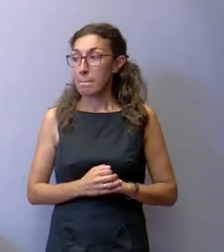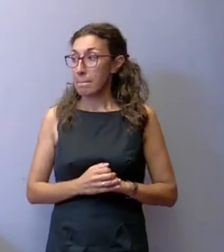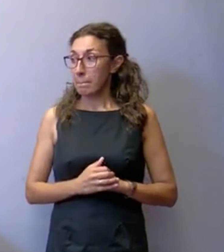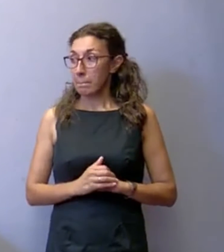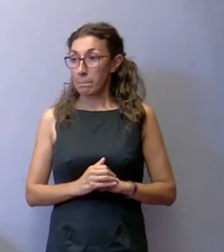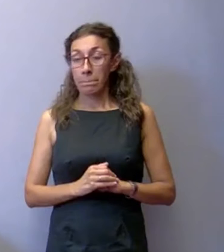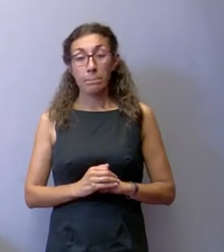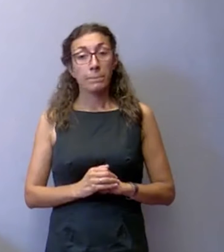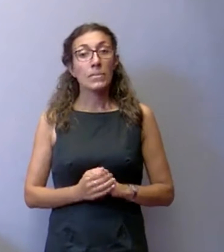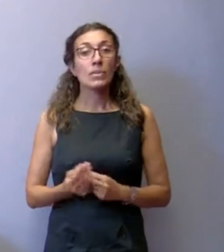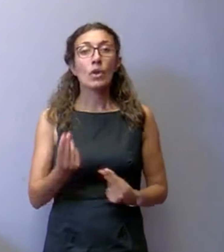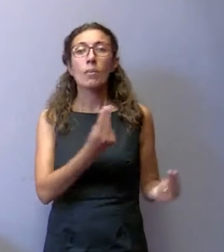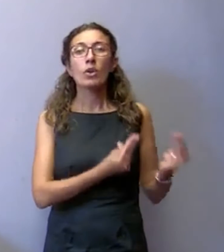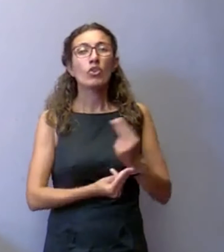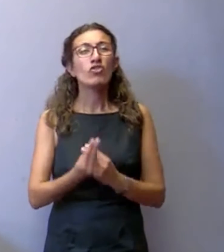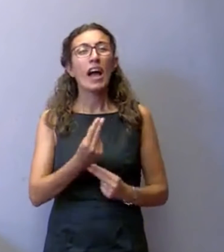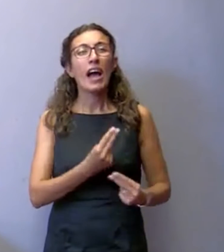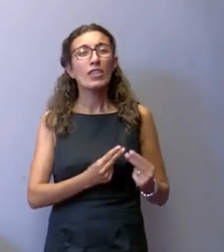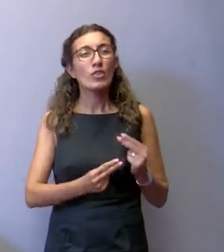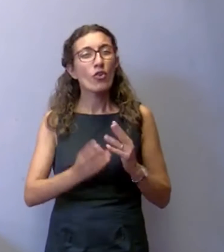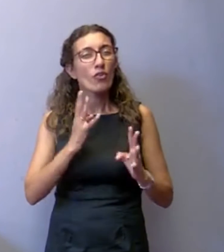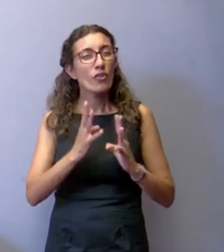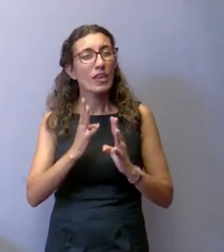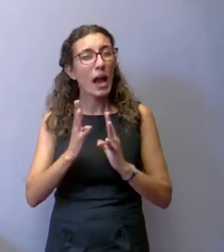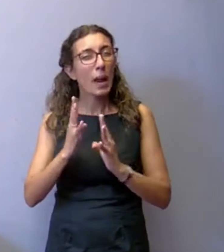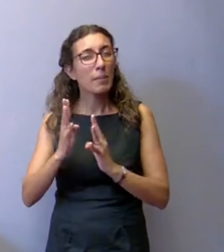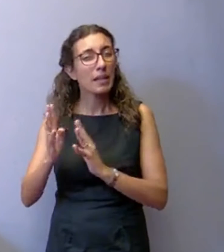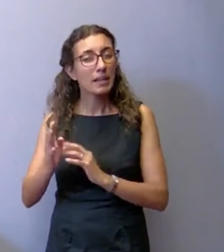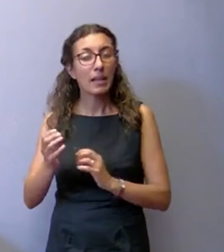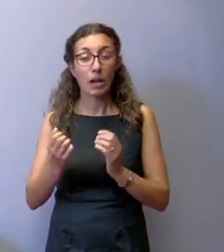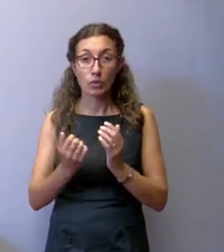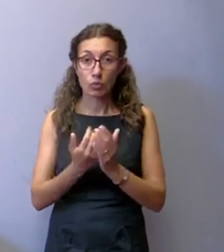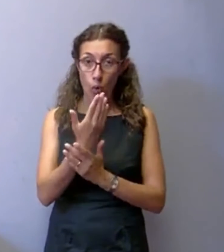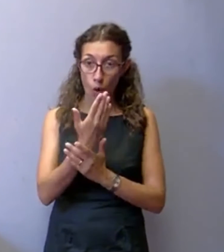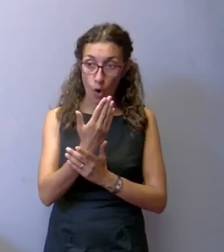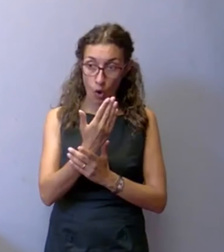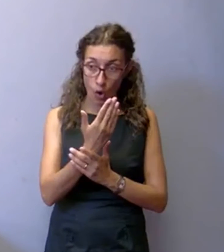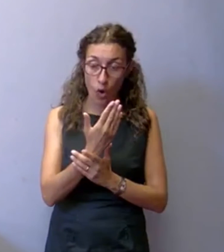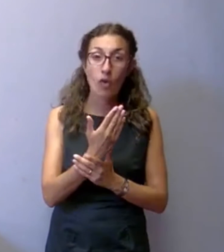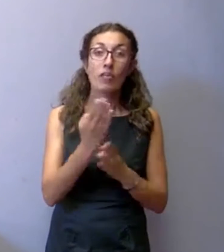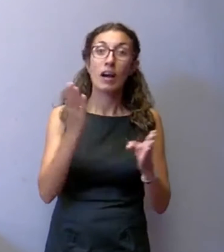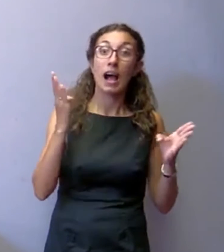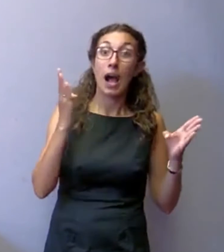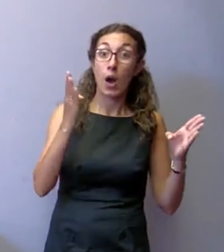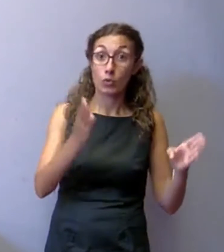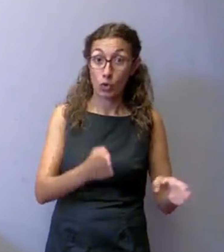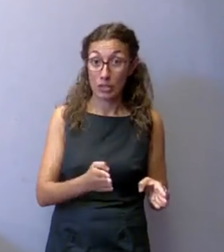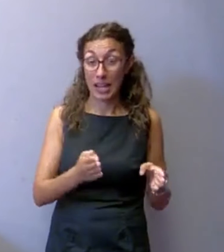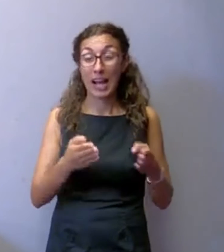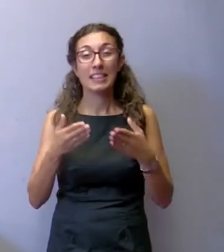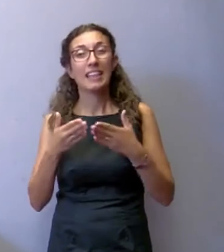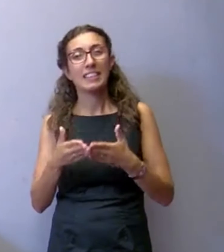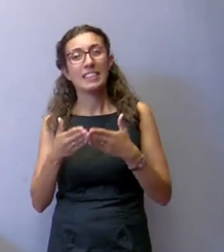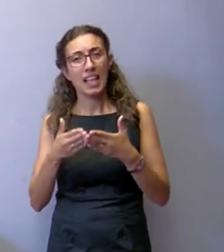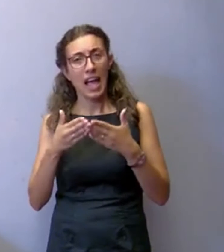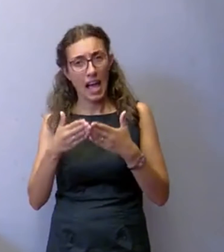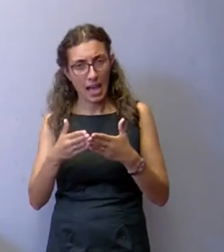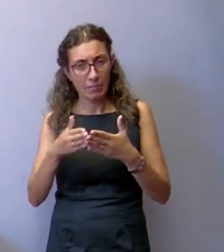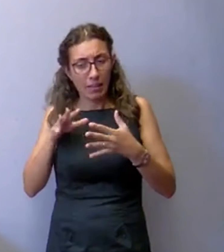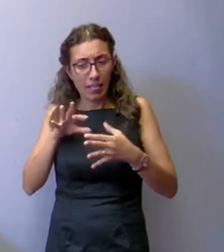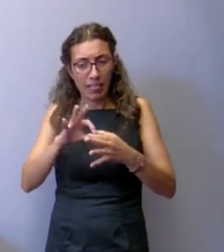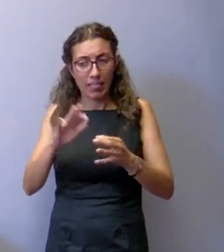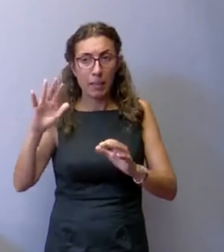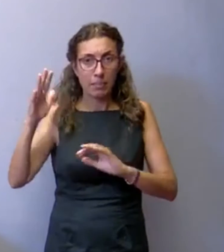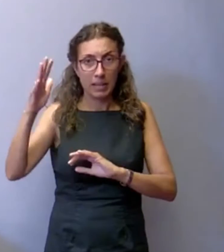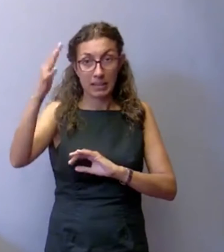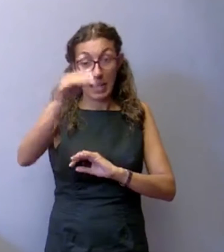Il progetto della nuova viabilità di connessione tra rete autostradale e terminal contenitori sotto il profilo ambientale prevede una serie